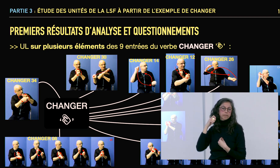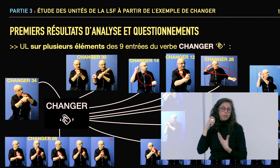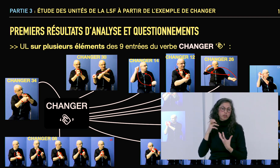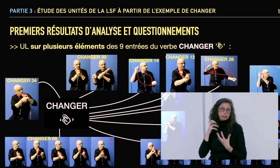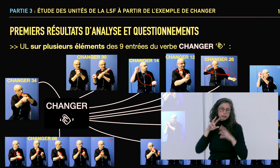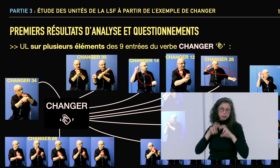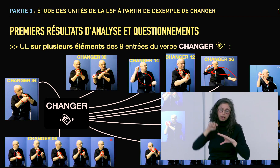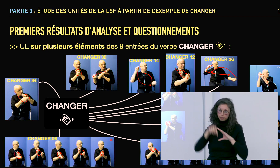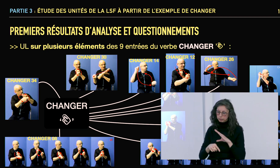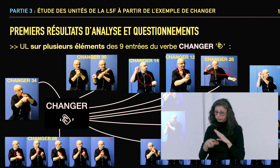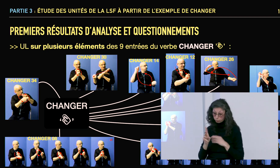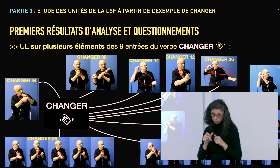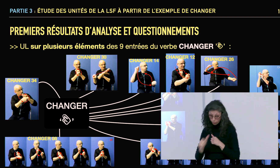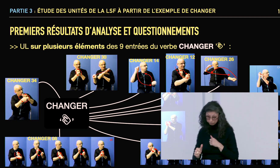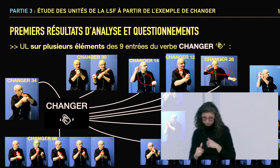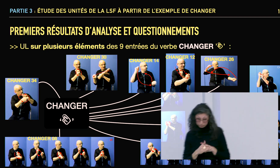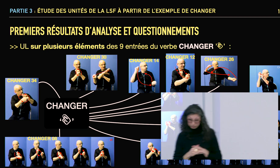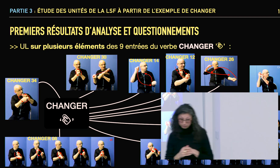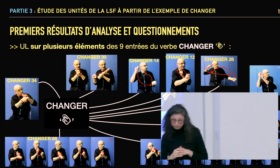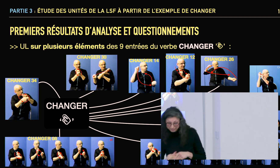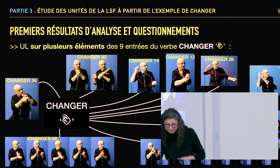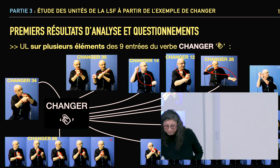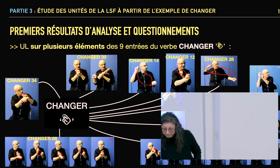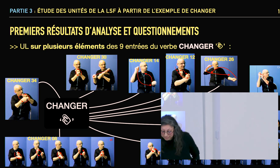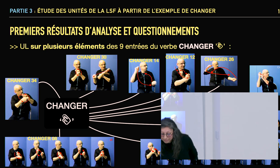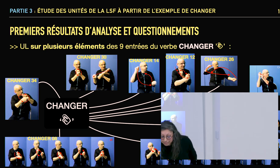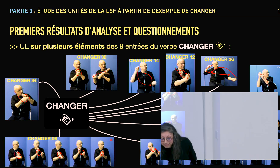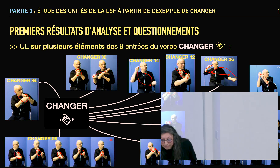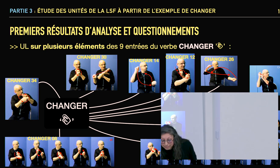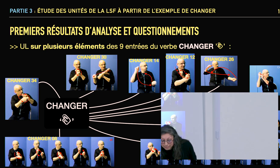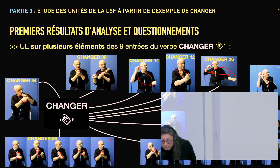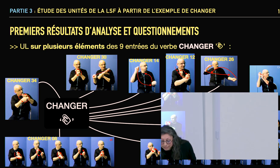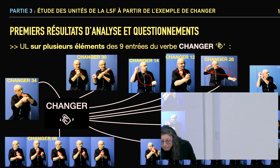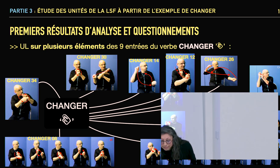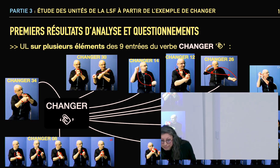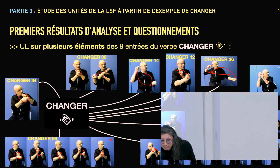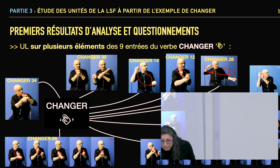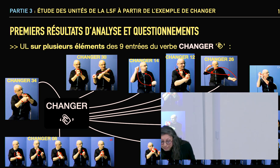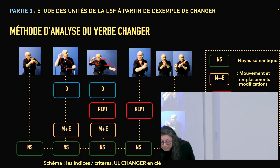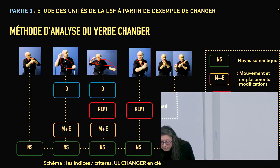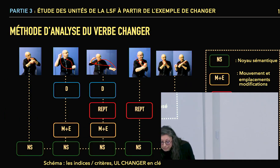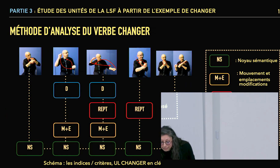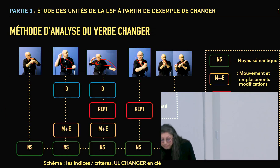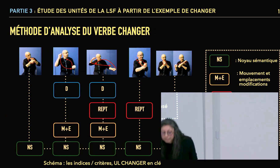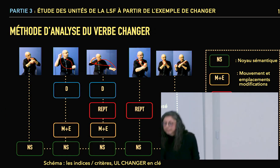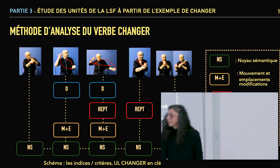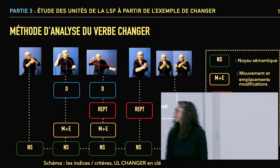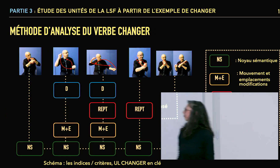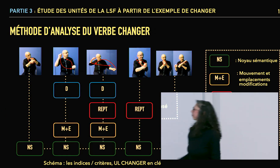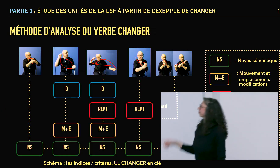Et ça a vraiment été pour moi le déclic qui m'a donné envie d'analyser tous ces changements-là et d'aller plus loin dans cette observation.